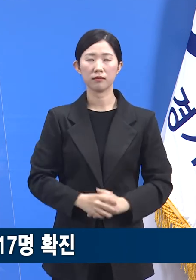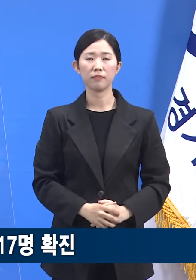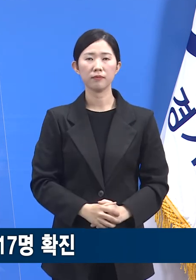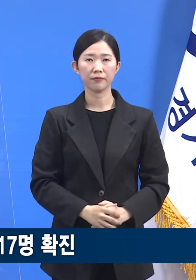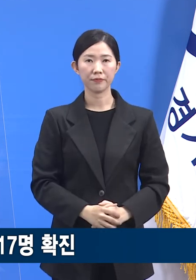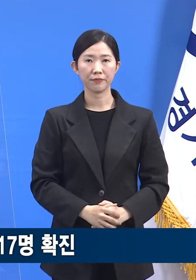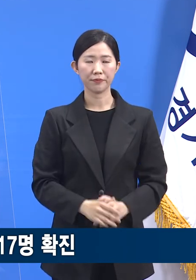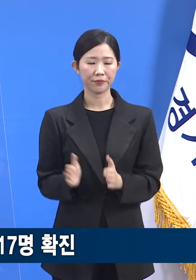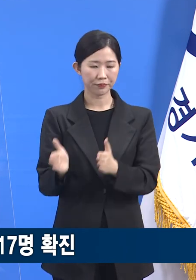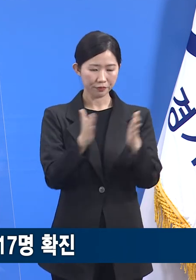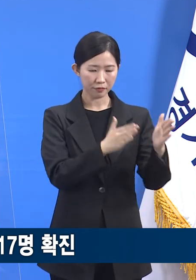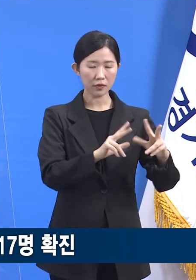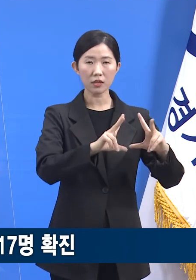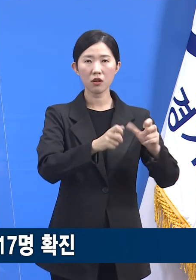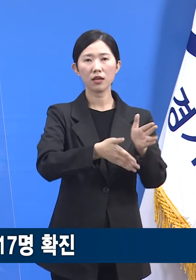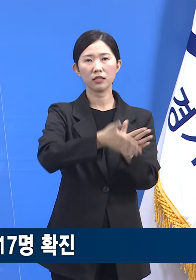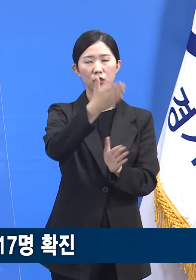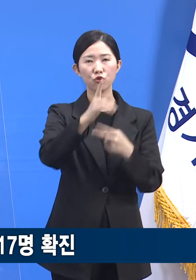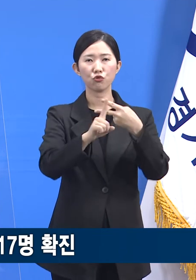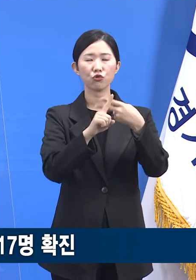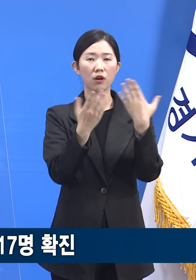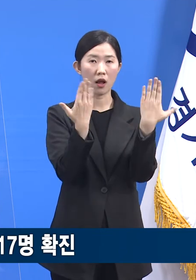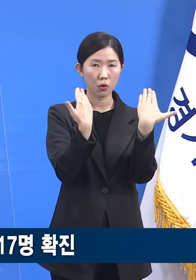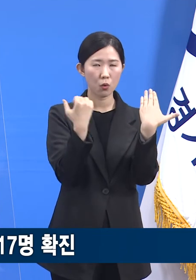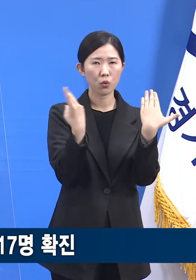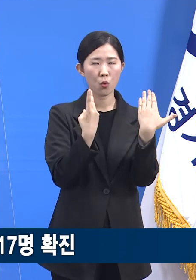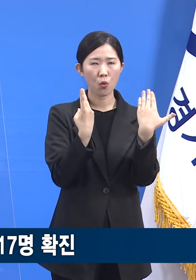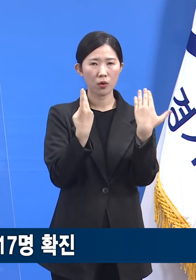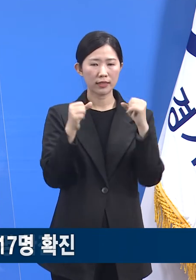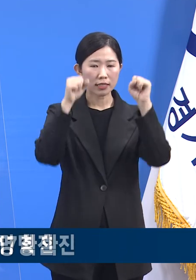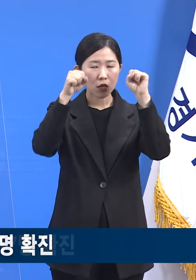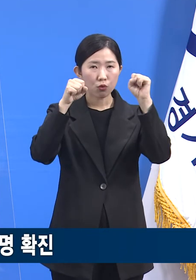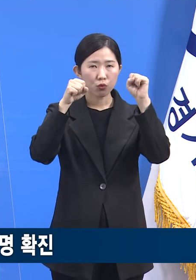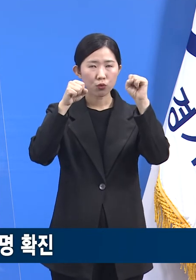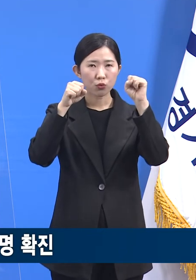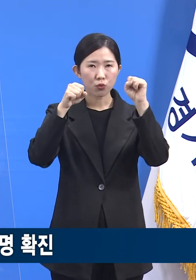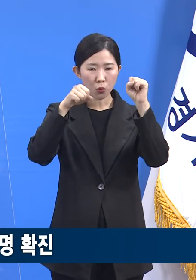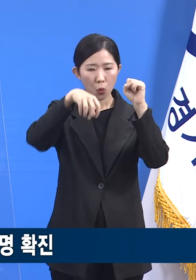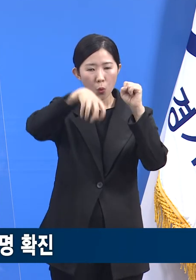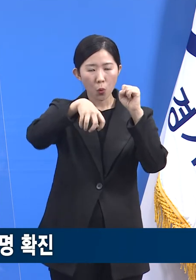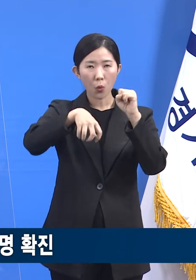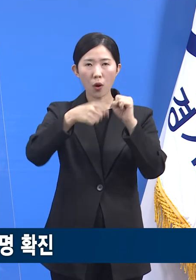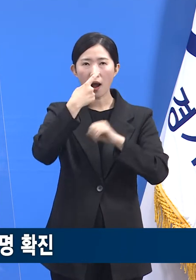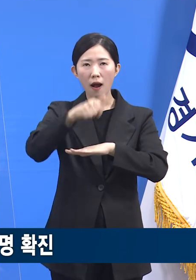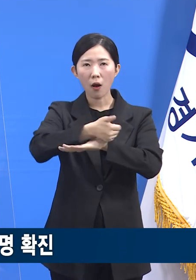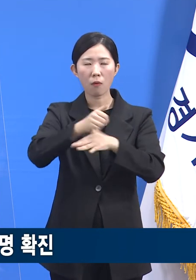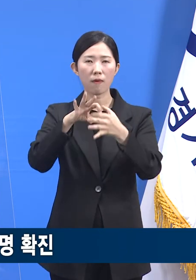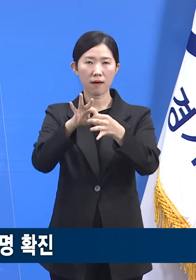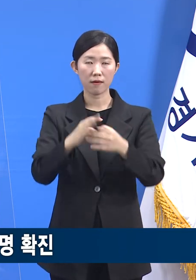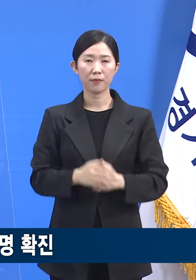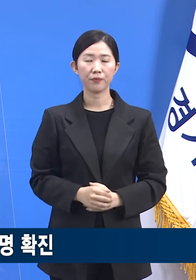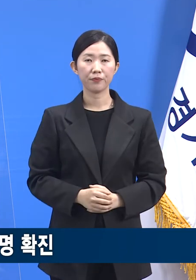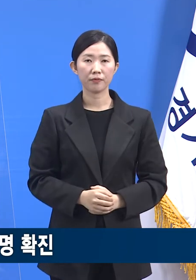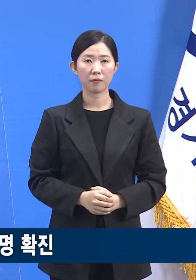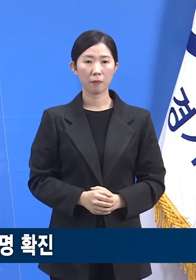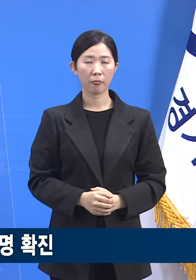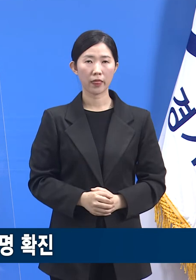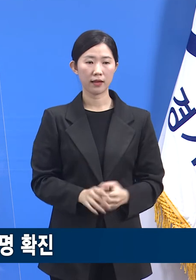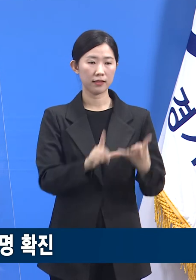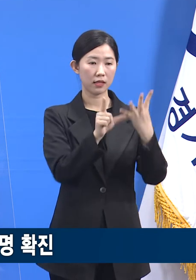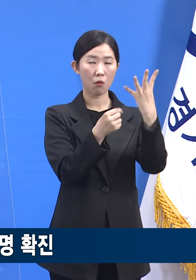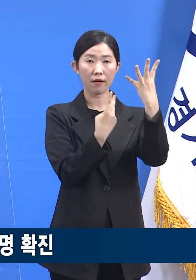성남시 중학교 및 체육 도장 관련 확진 사례입니다. 지난 2일 성남시 소재